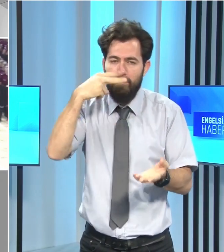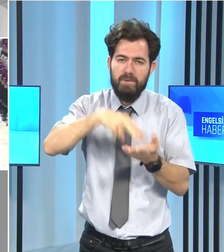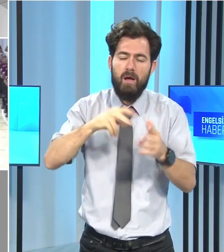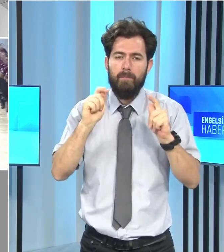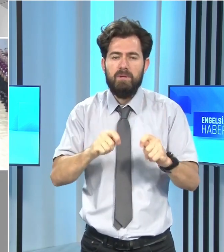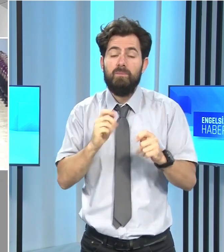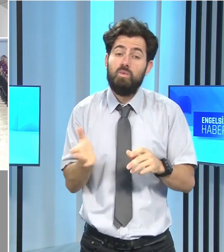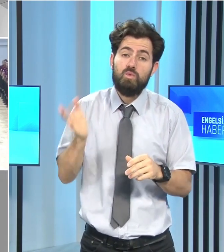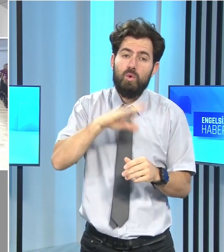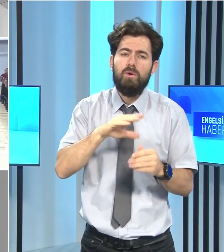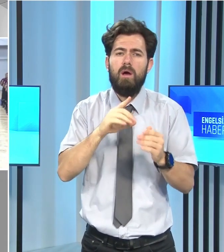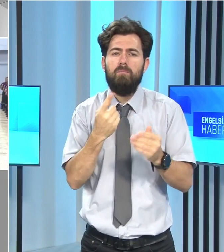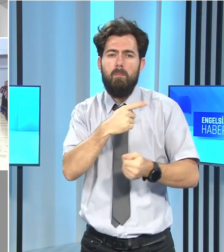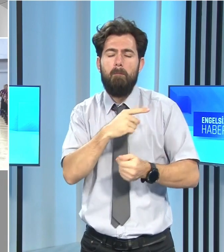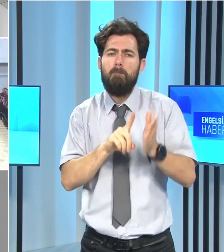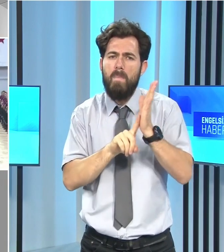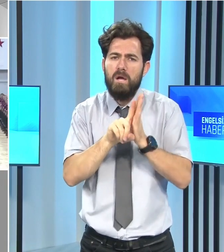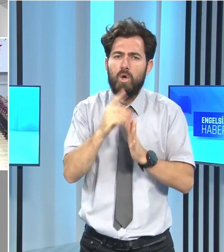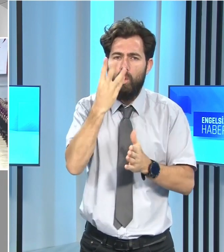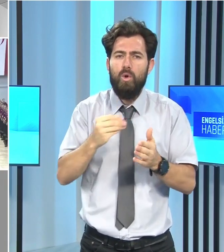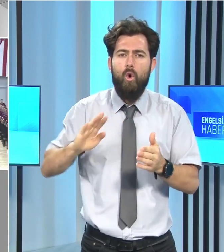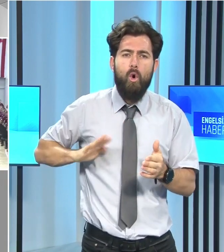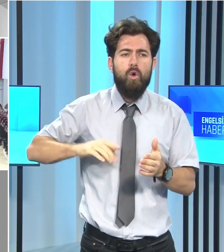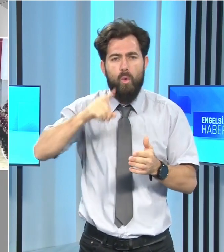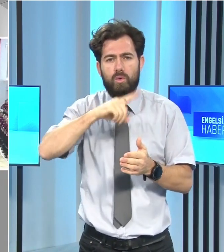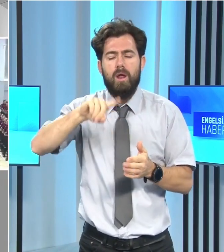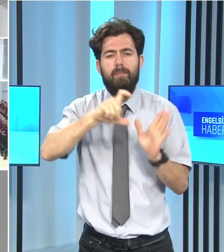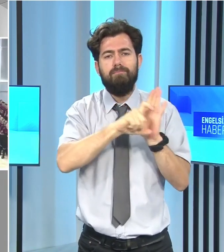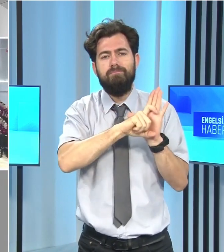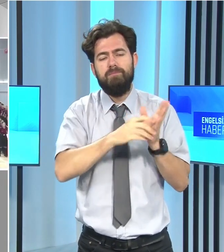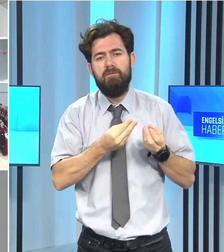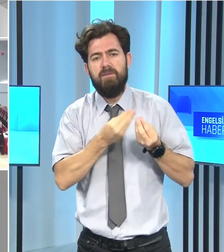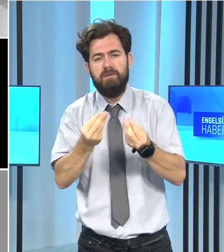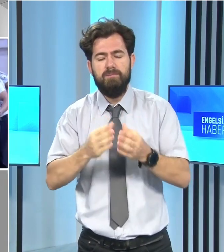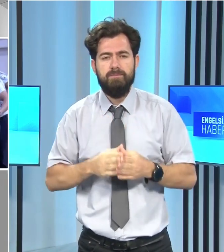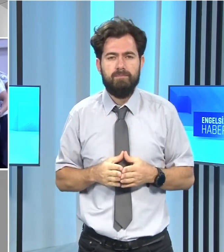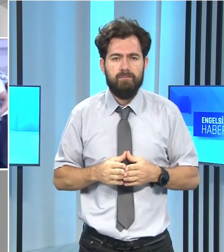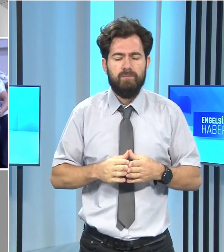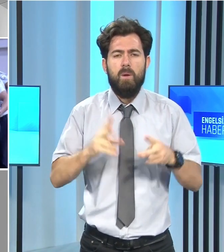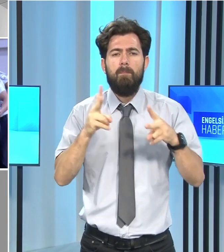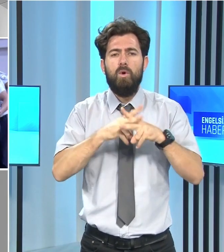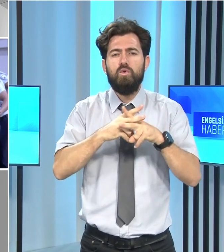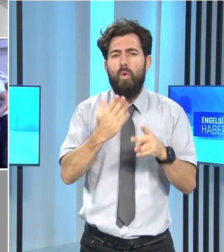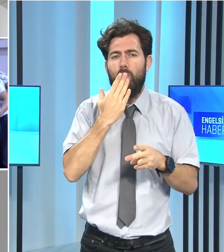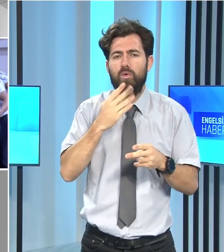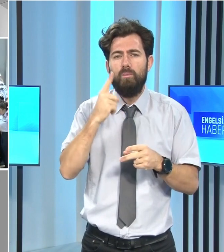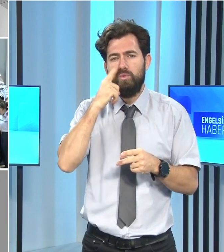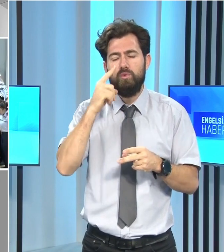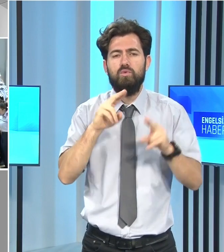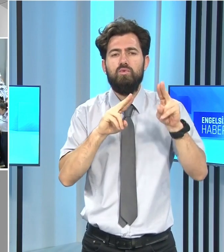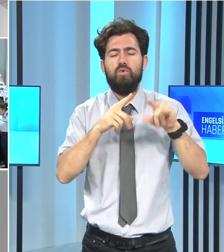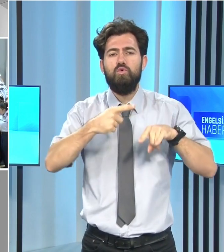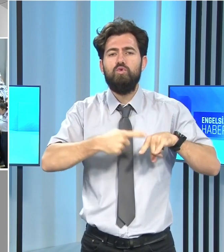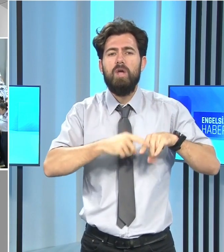dereceye giren öğrencilere diplomaları takdim edildi. Polis Okulu Müdürü Hüseyin Kafa